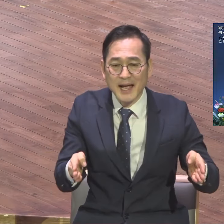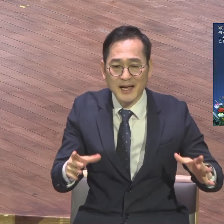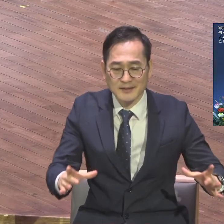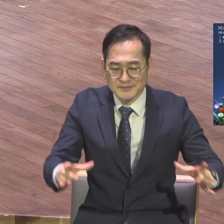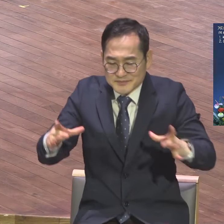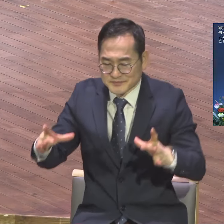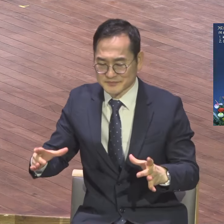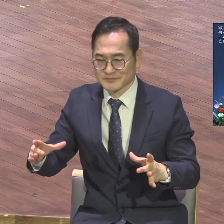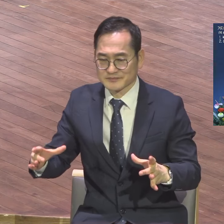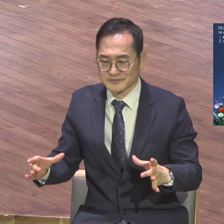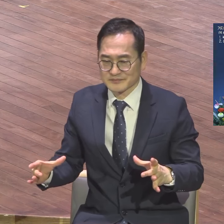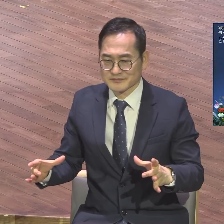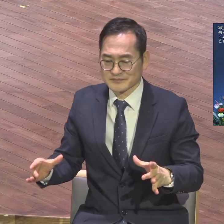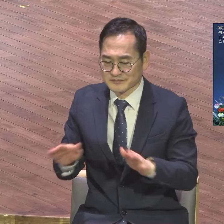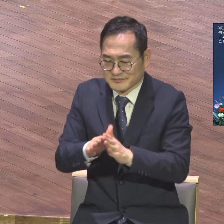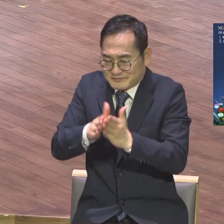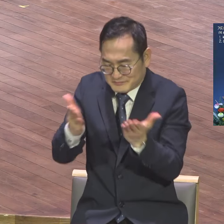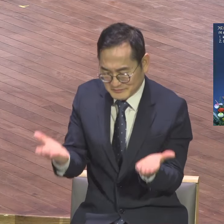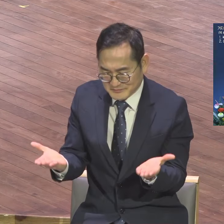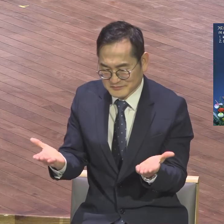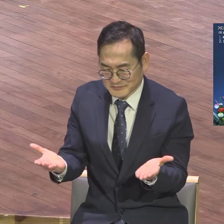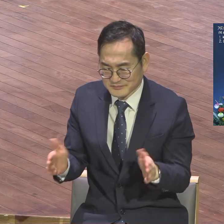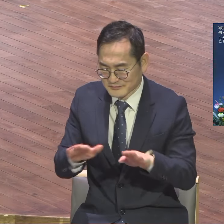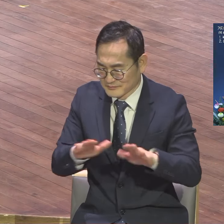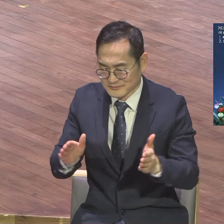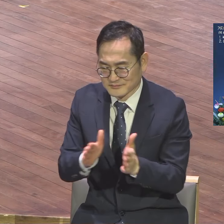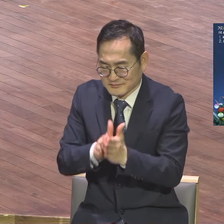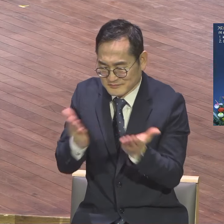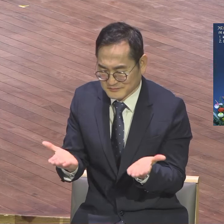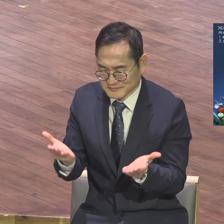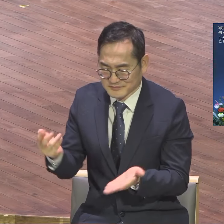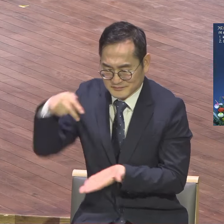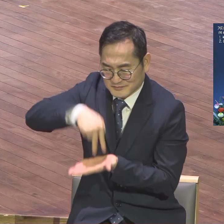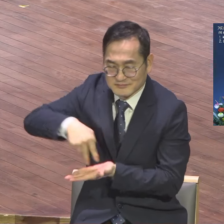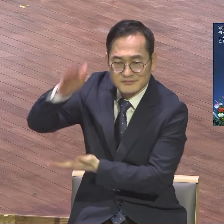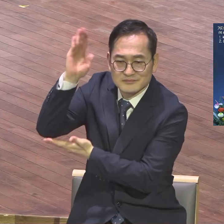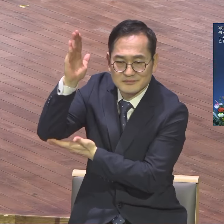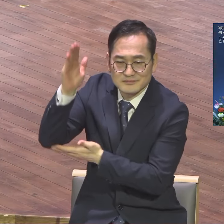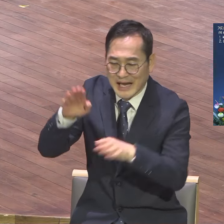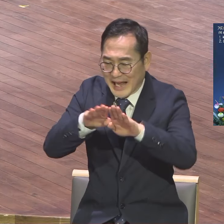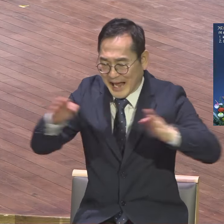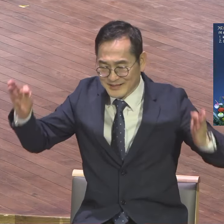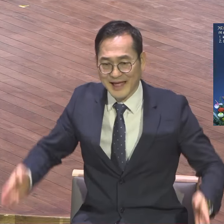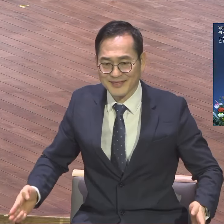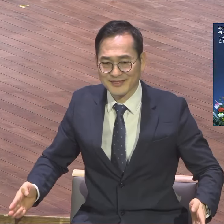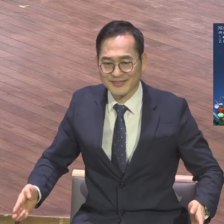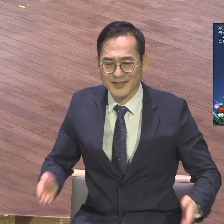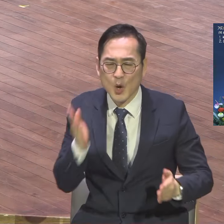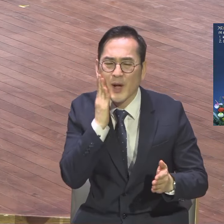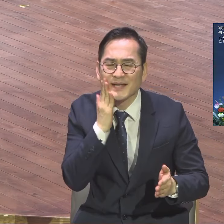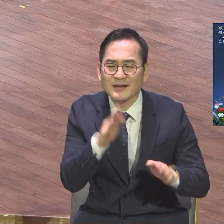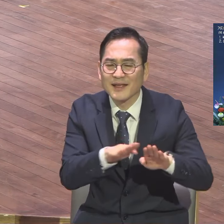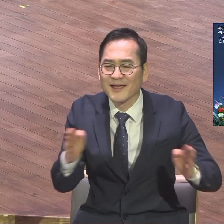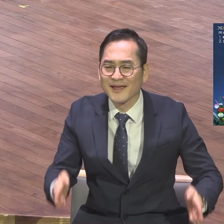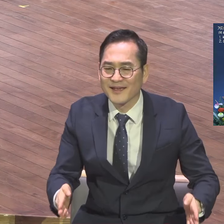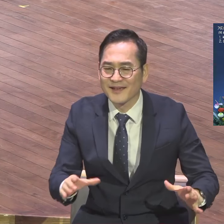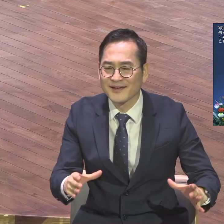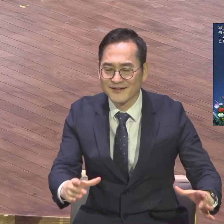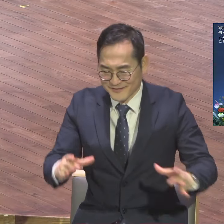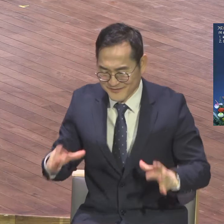세워가지고 종이 하나 흰 종이 깔고 강단으로 해서 예배 시작했어요 87년